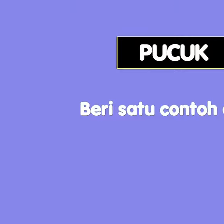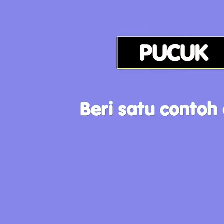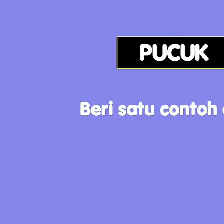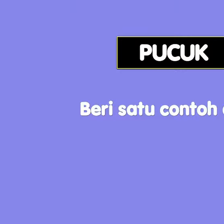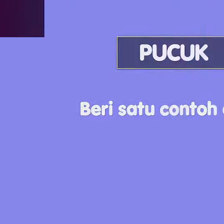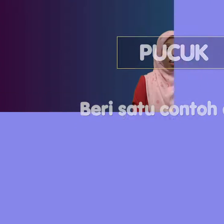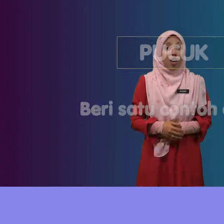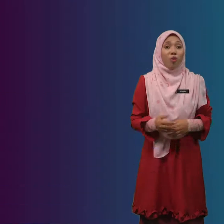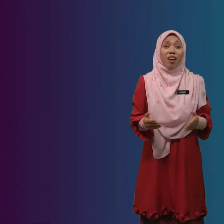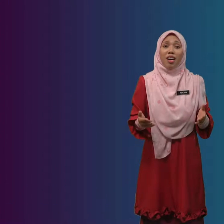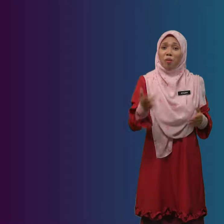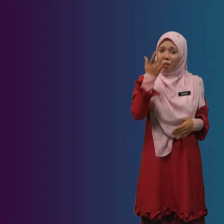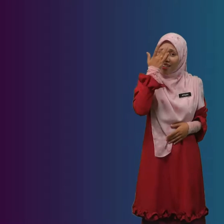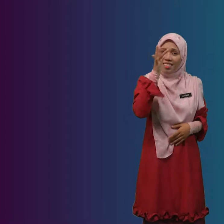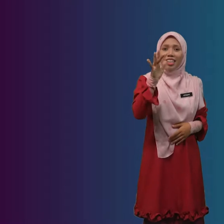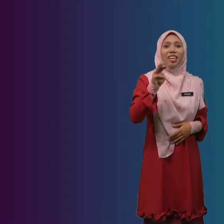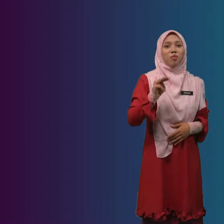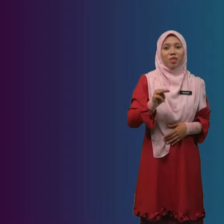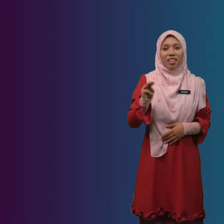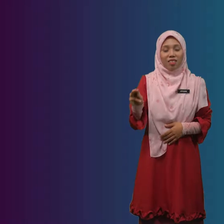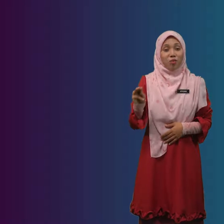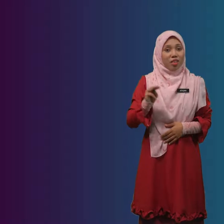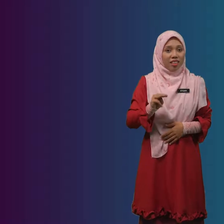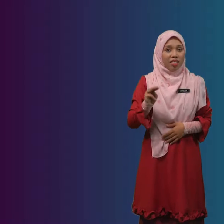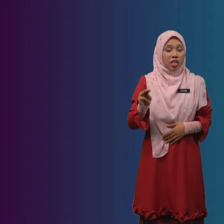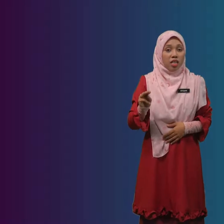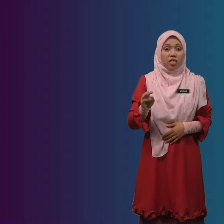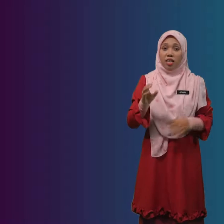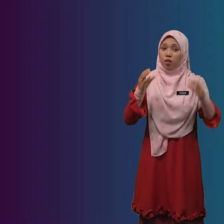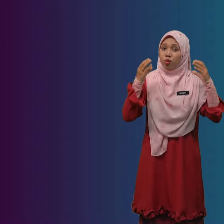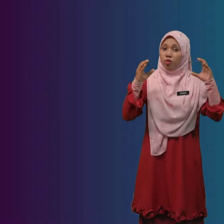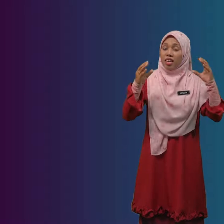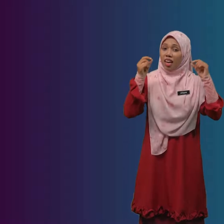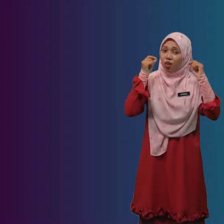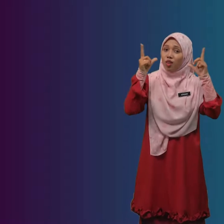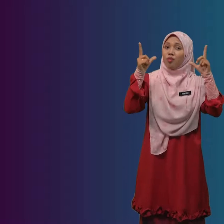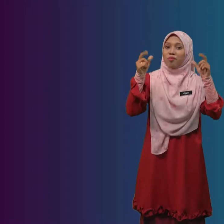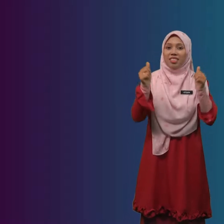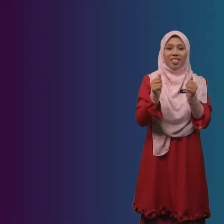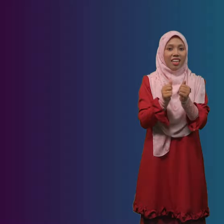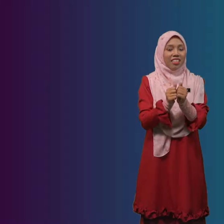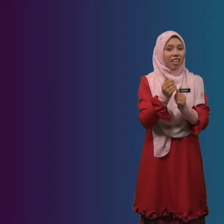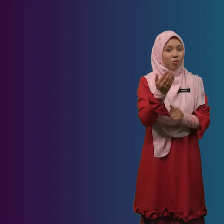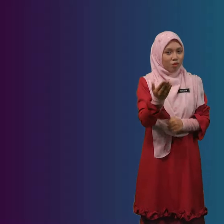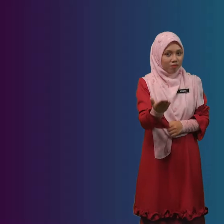Wah Pandai Murid-murid Cikgu Kagum Dengan Kamu